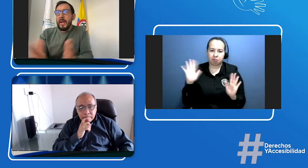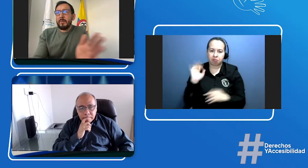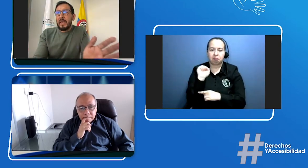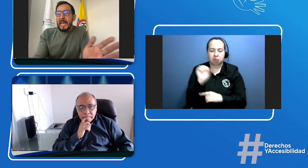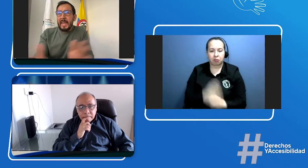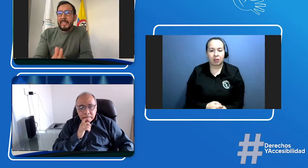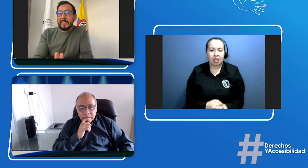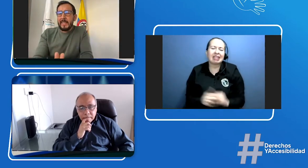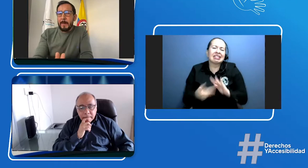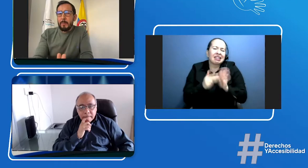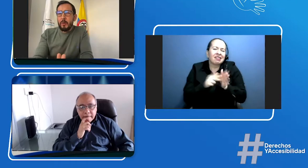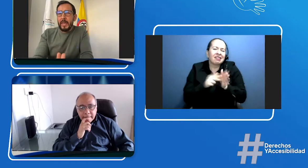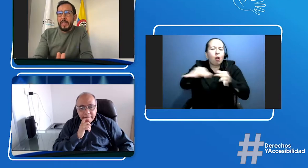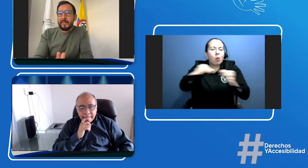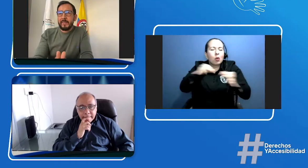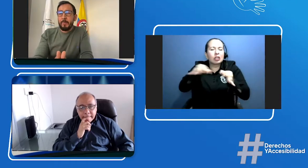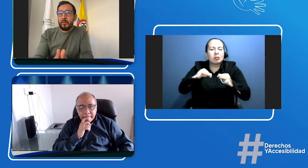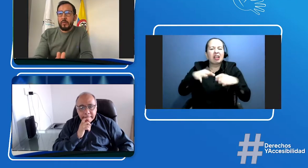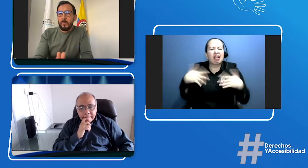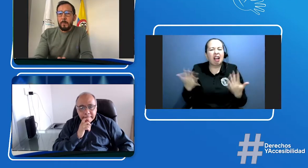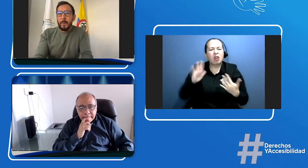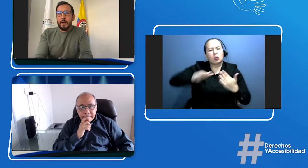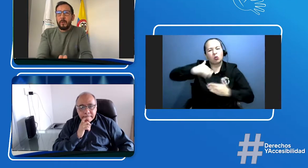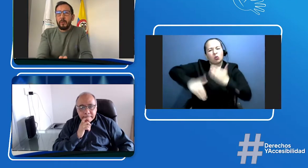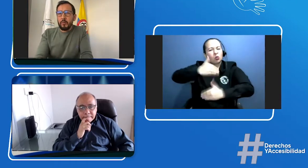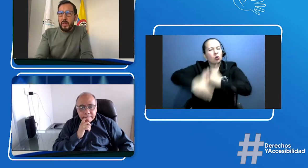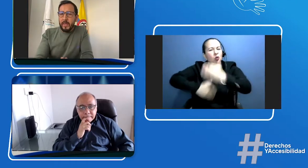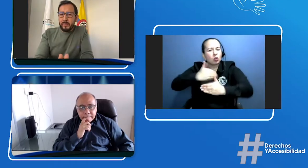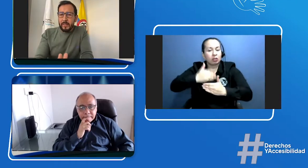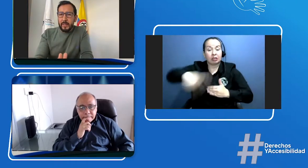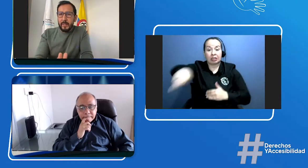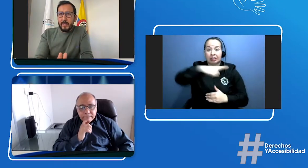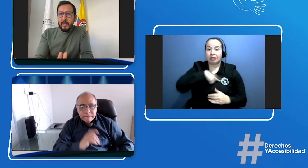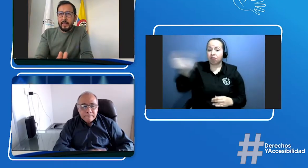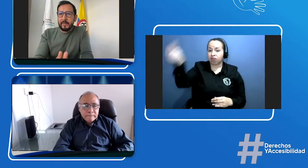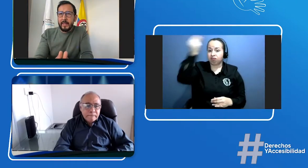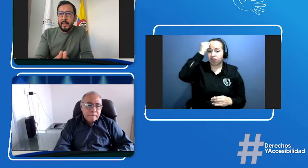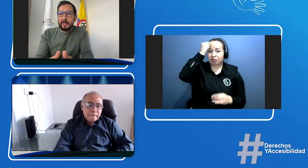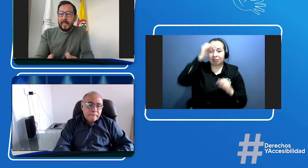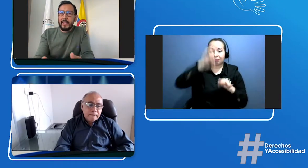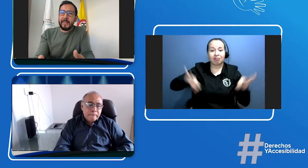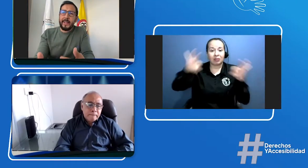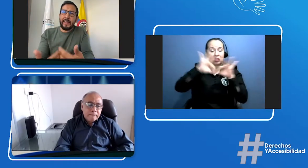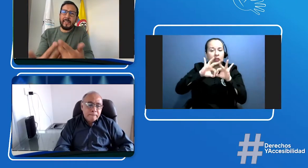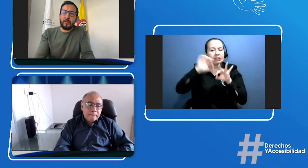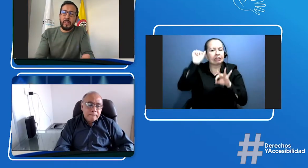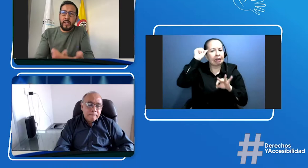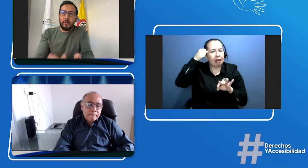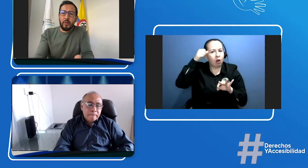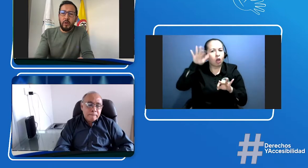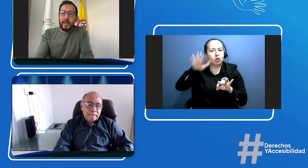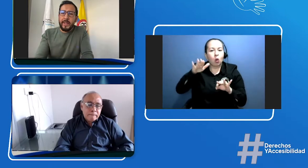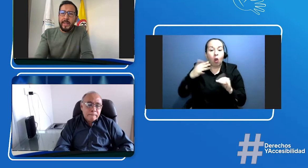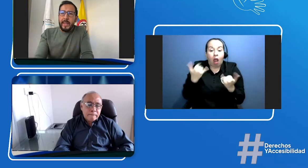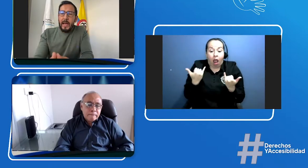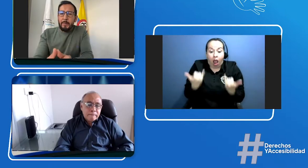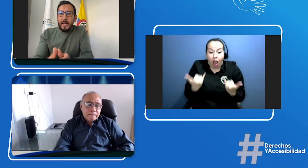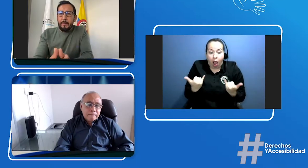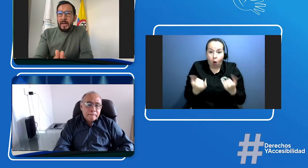explicarles lo que es este proceso, recordemos que este acceso que tenemos ahora aplica para las